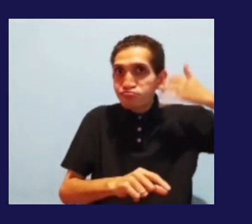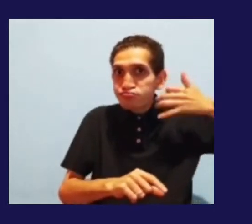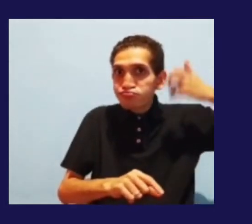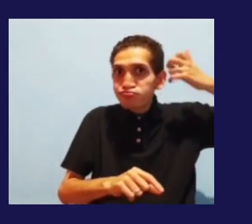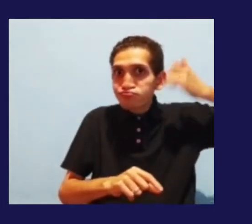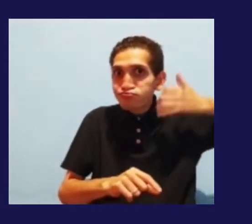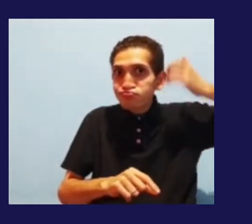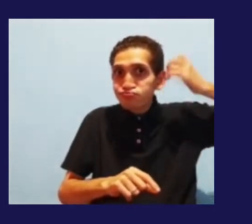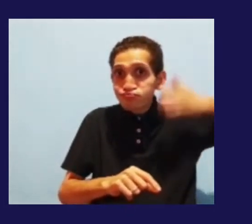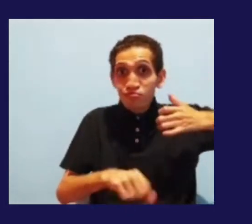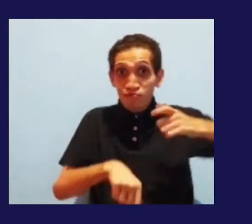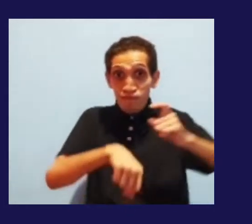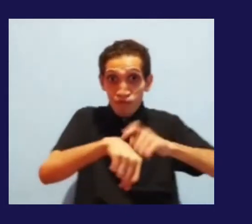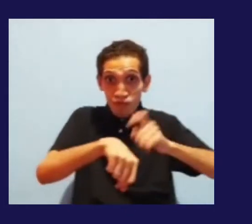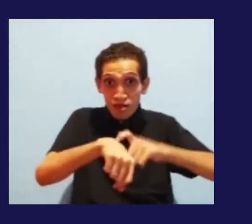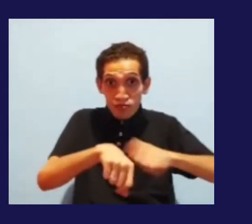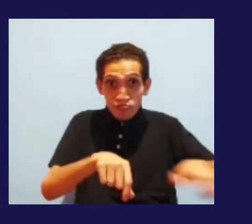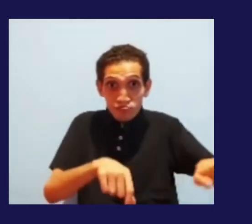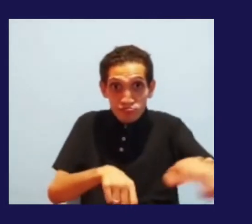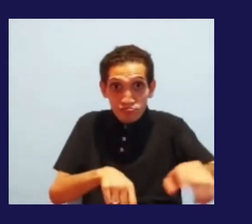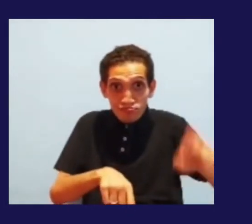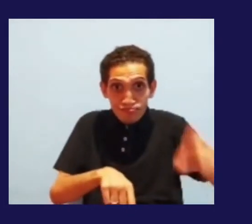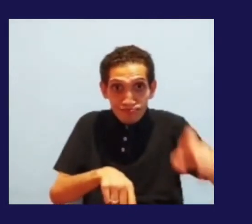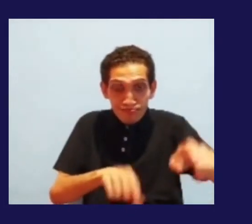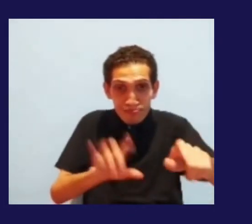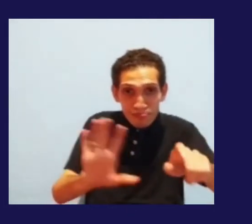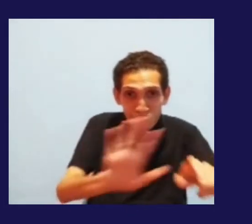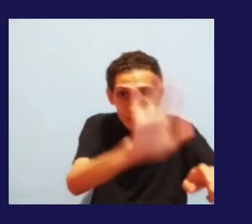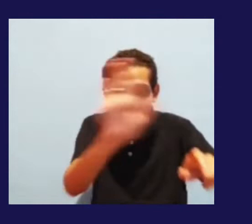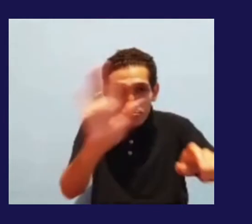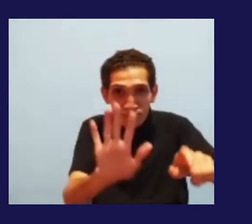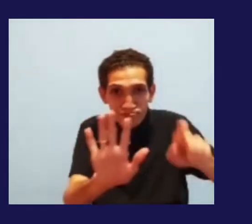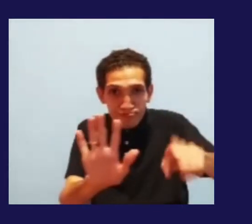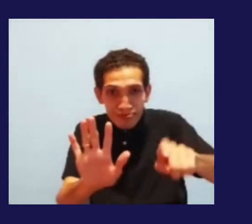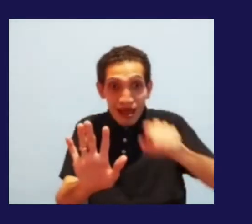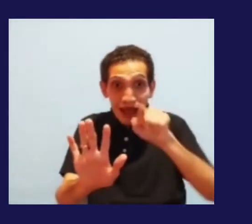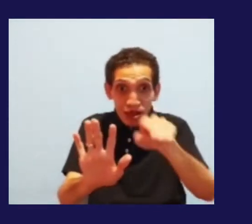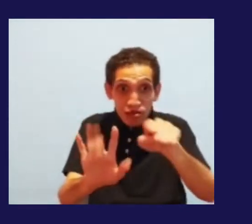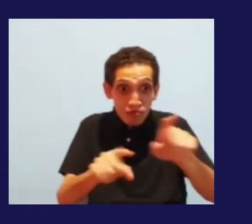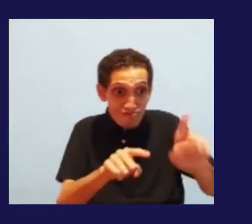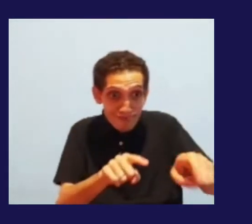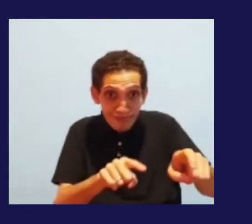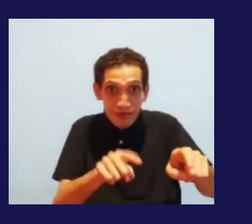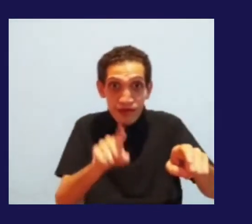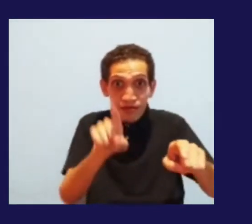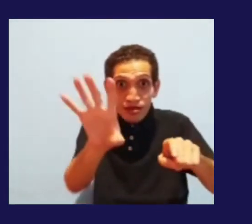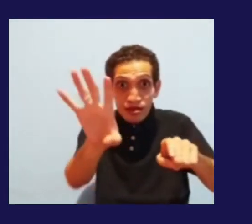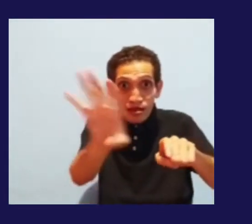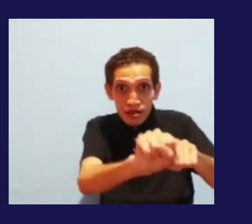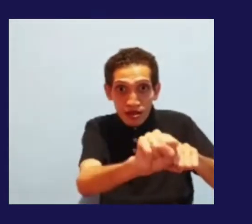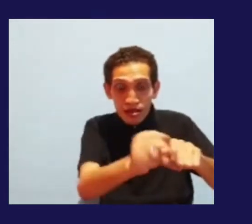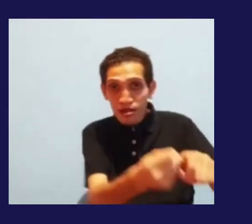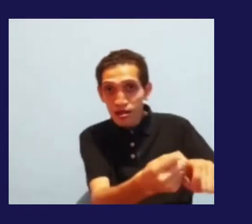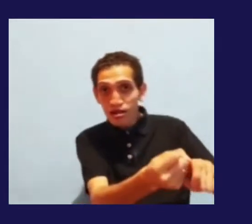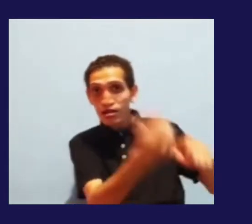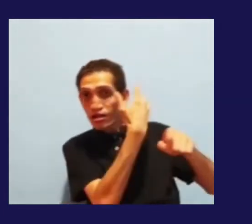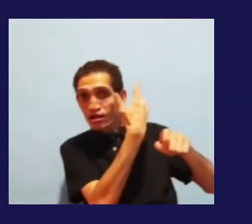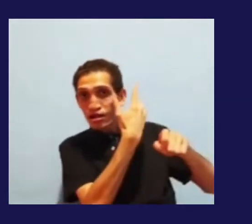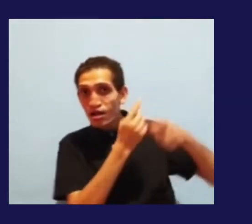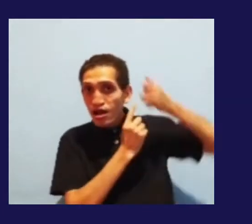computador através de um leitor de tela. Ele vai falar tudo para ele. Então, o que acontece